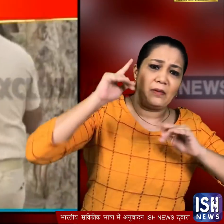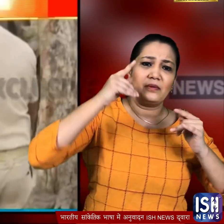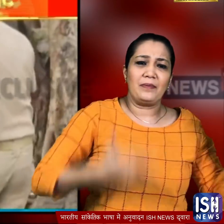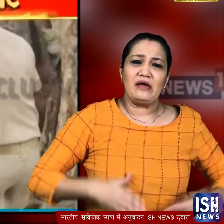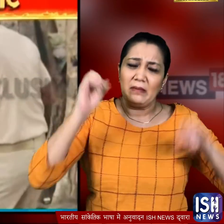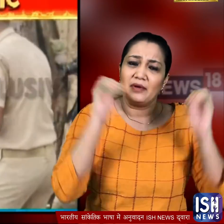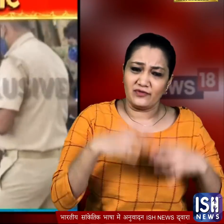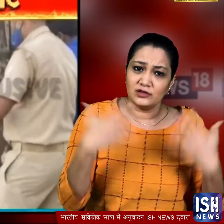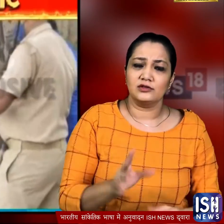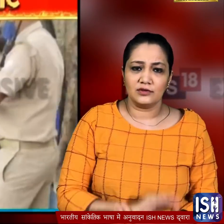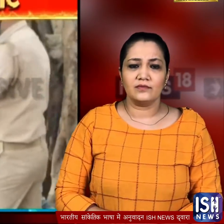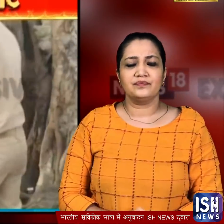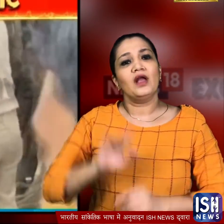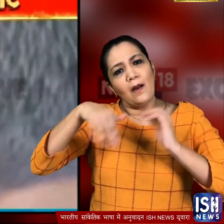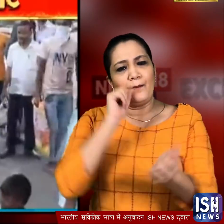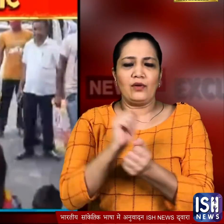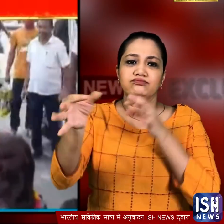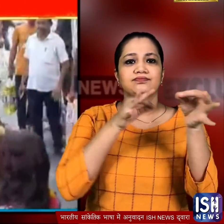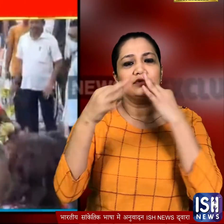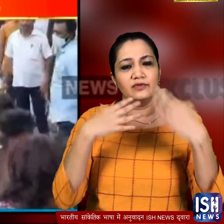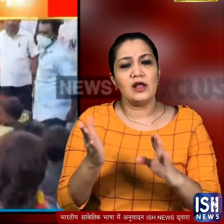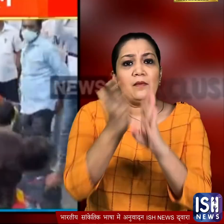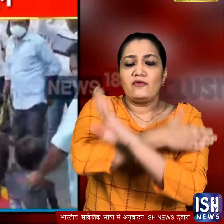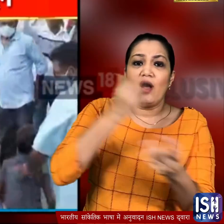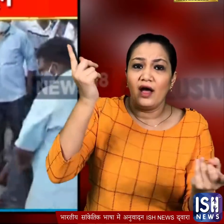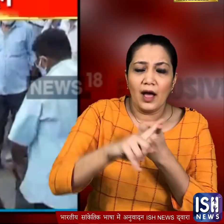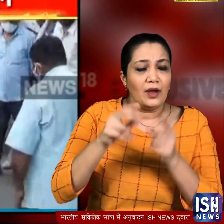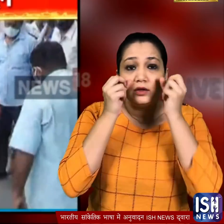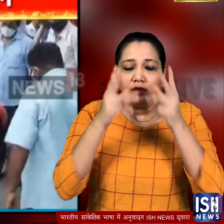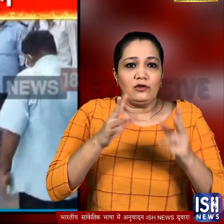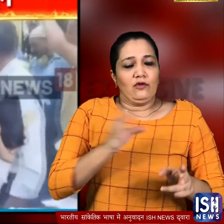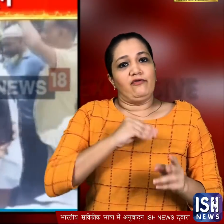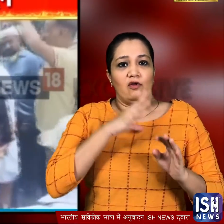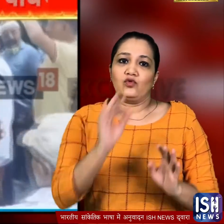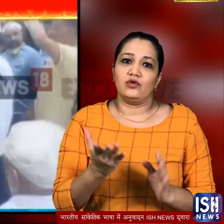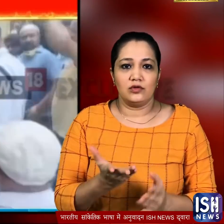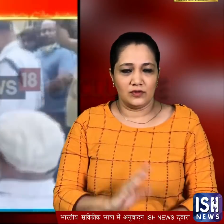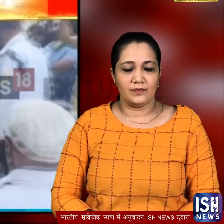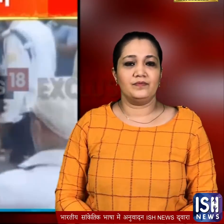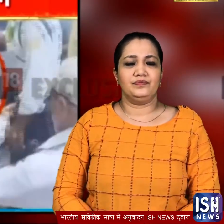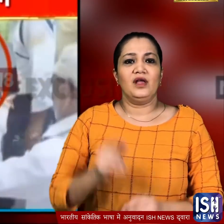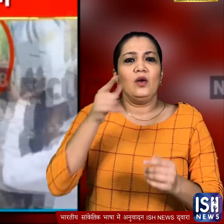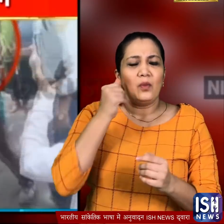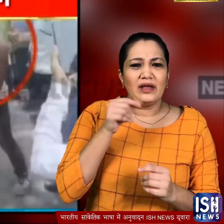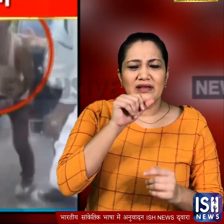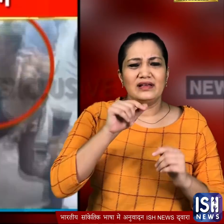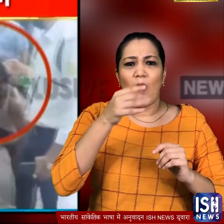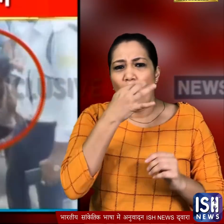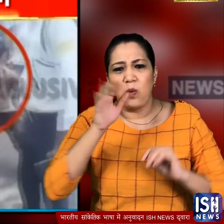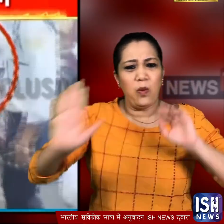जिस पर पुलिस ने बाद में सफाई भी दी लेकिन उससे पहले जो हुआ वो डरा देने वाला था सामने आई एक तस्वीर में एक लड़का एक ट्राफिक पुलिस वाले पर हमला